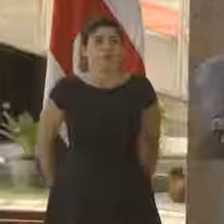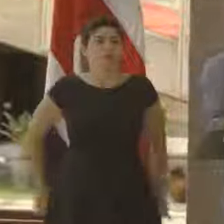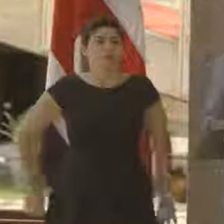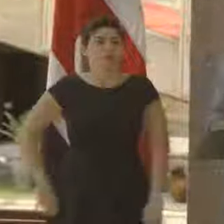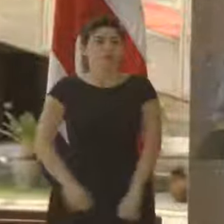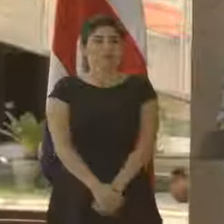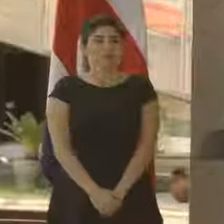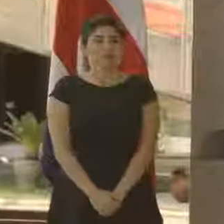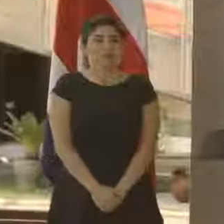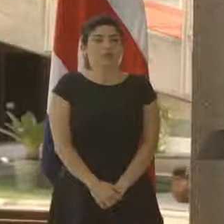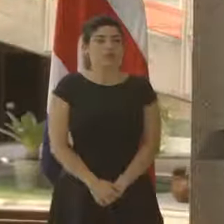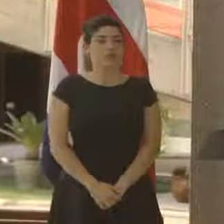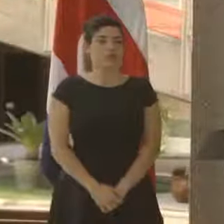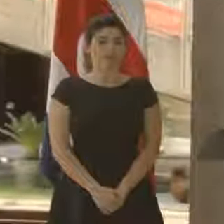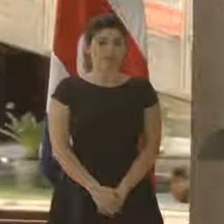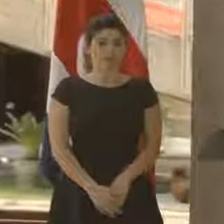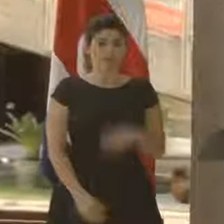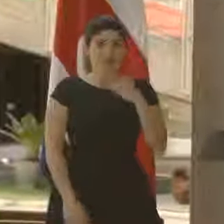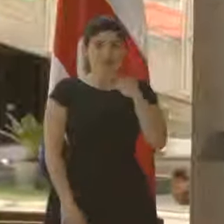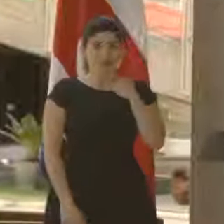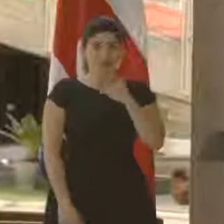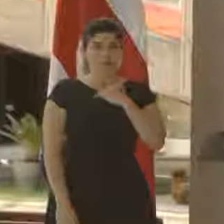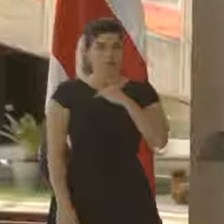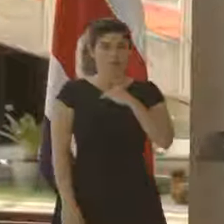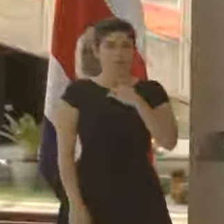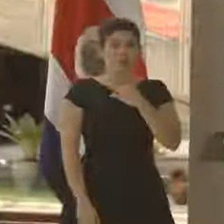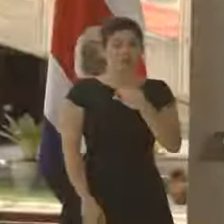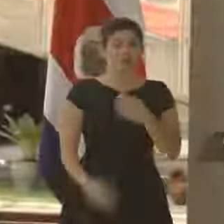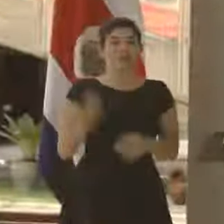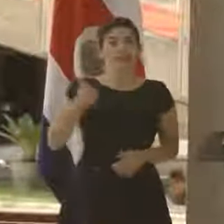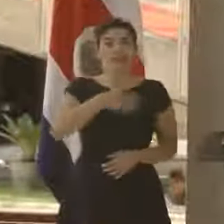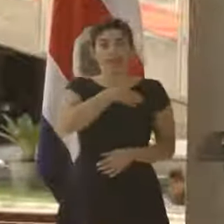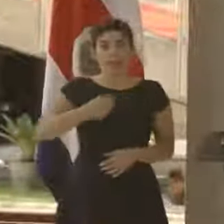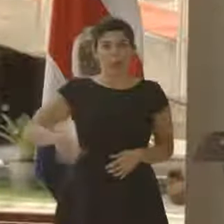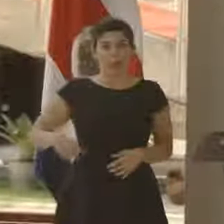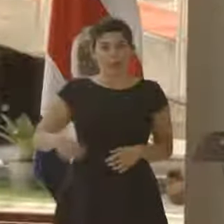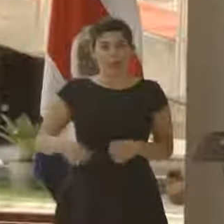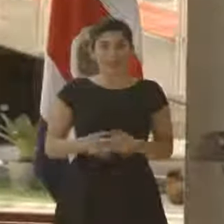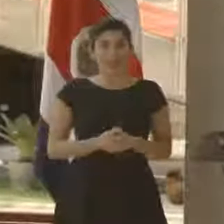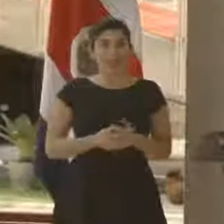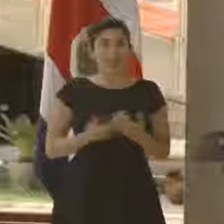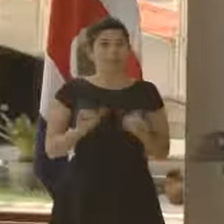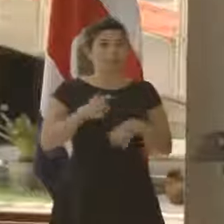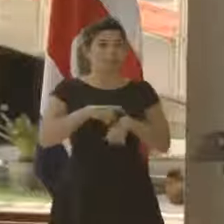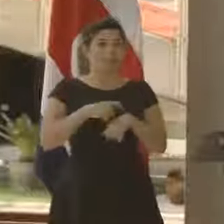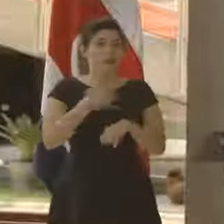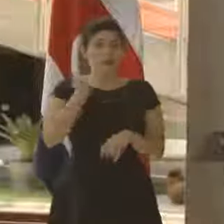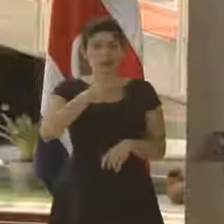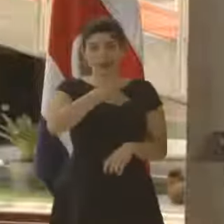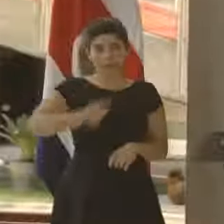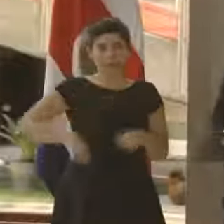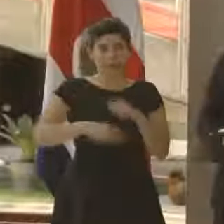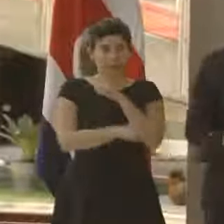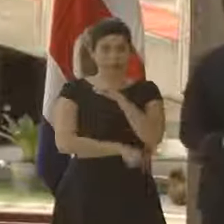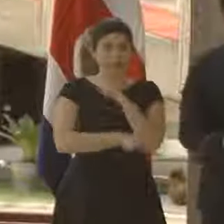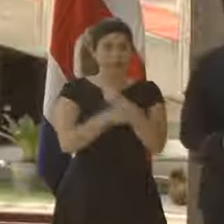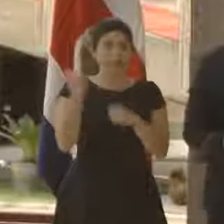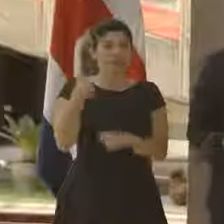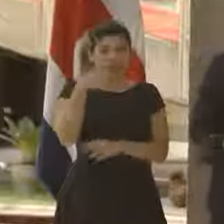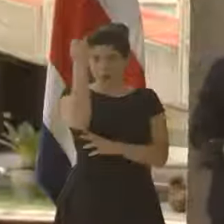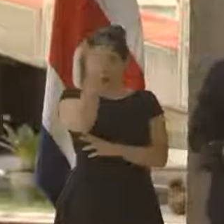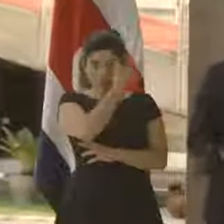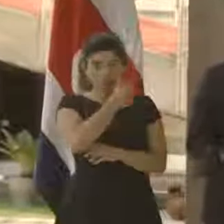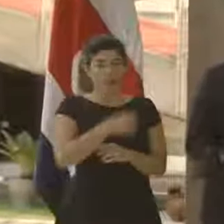Uno, dos. Hacemos una prueba seguida. Señor presidente, escuchamos al señor presidente de la república, el señor Carlos